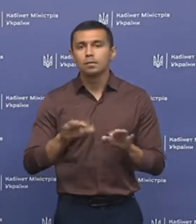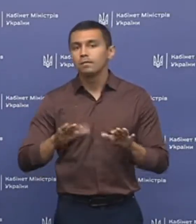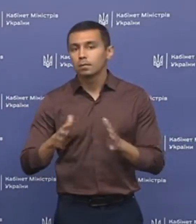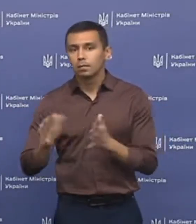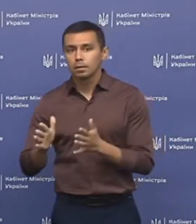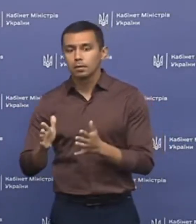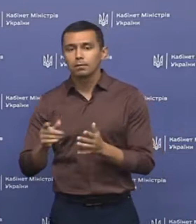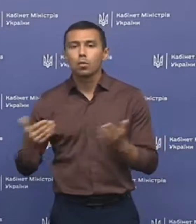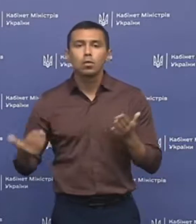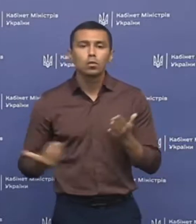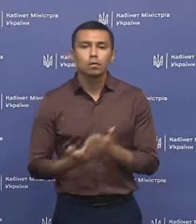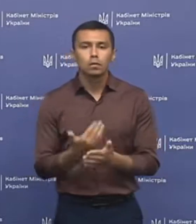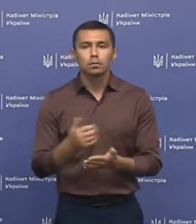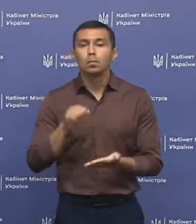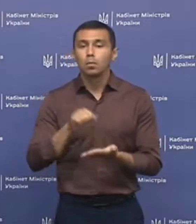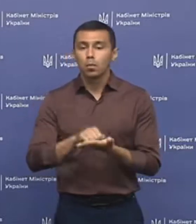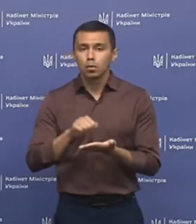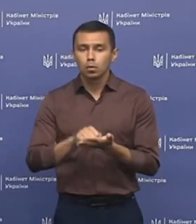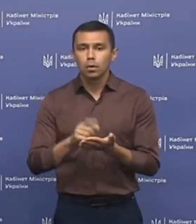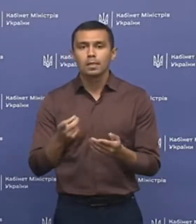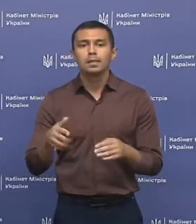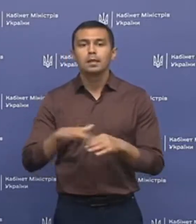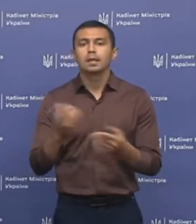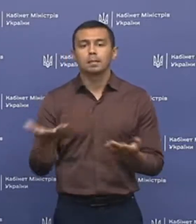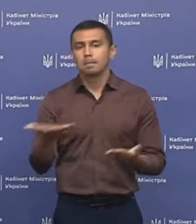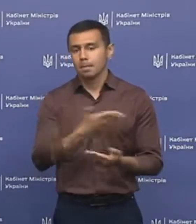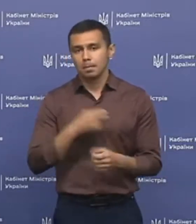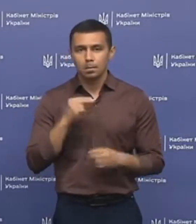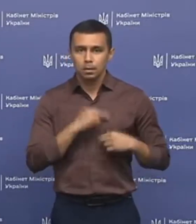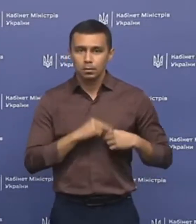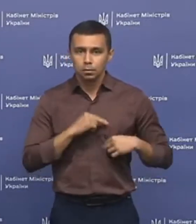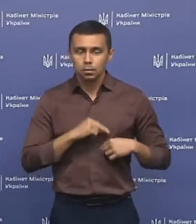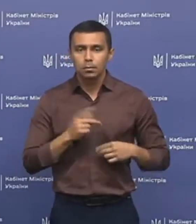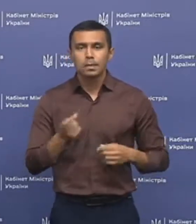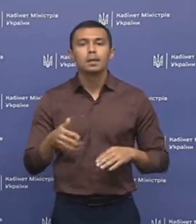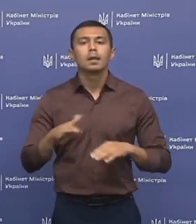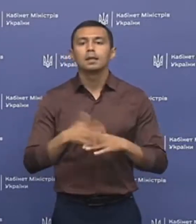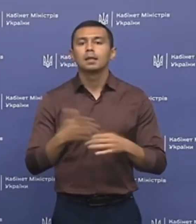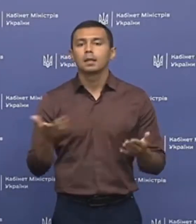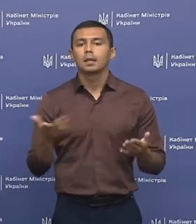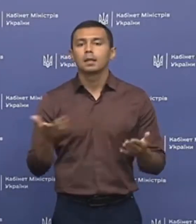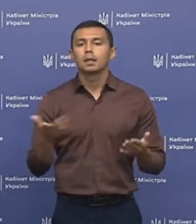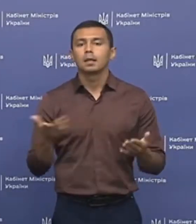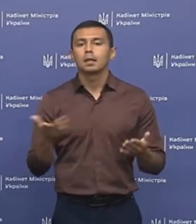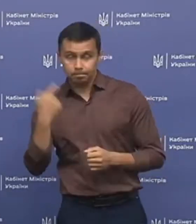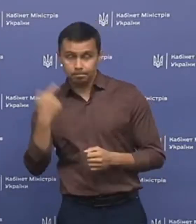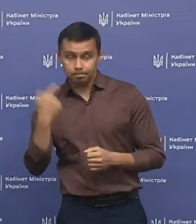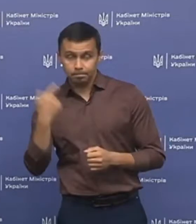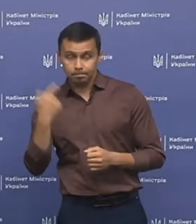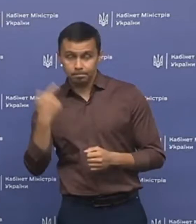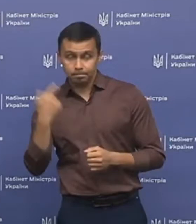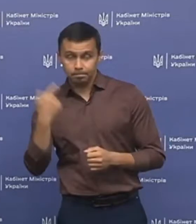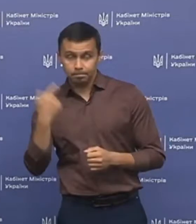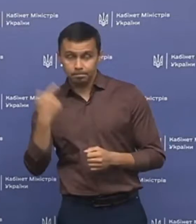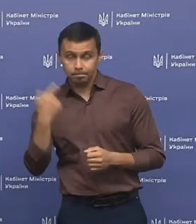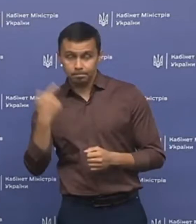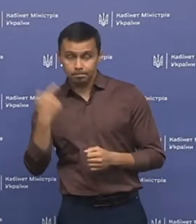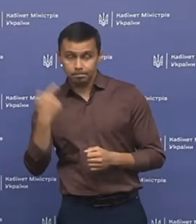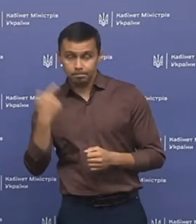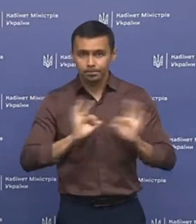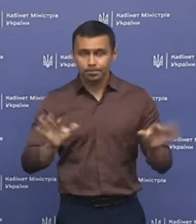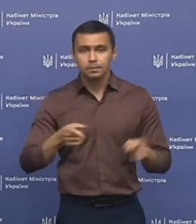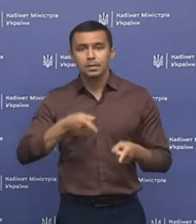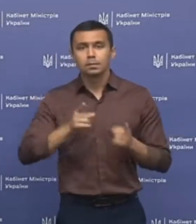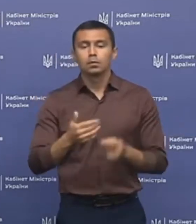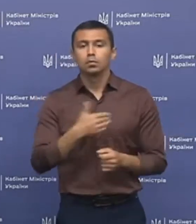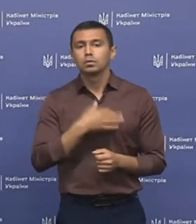відбуватись в оновленому протоколі, над яким ми працюємо і над яким нещодавно я вас інформувала.